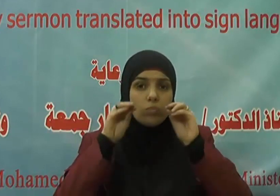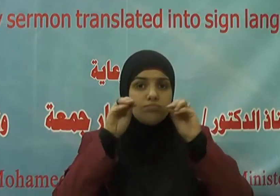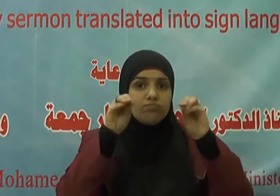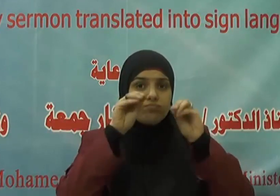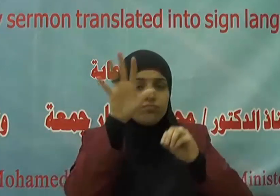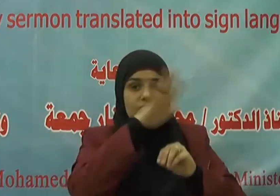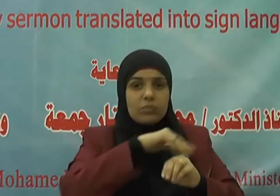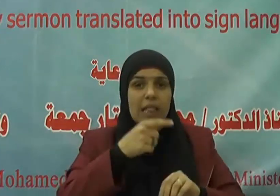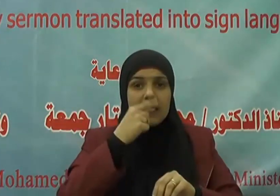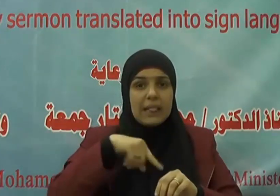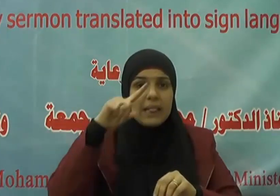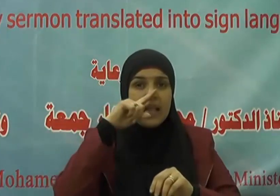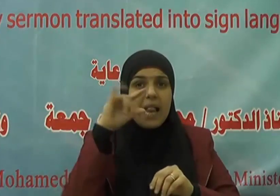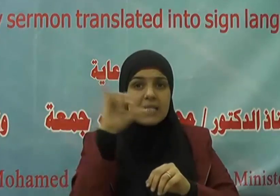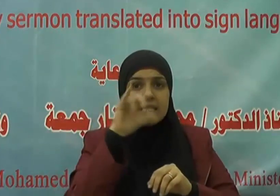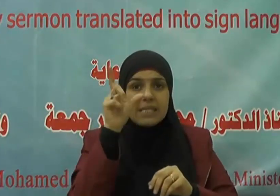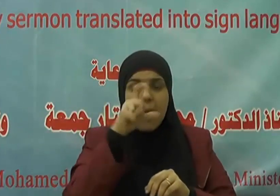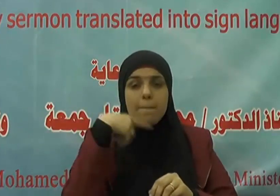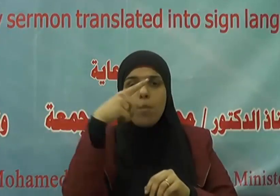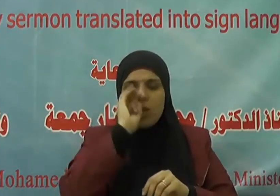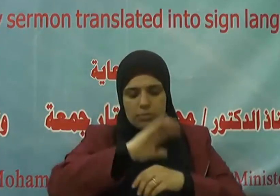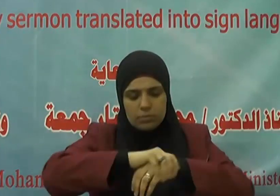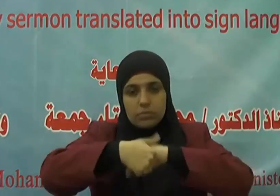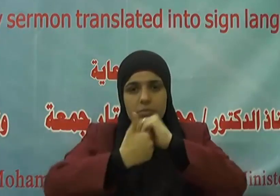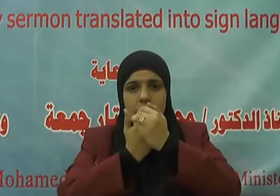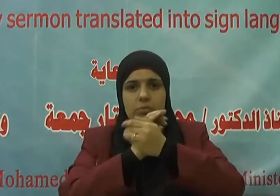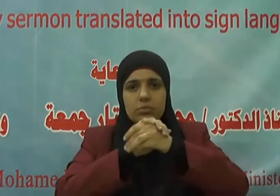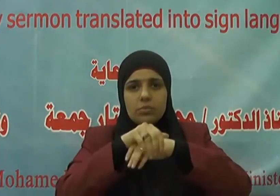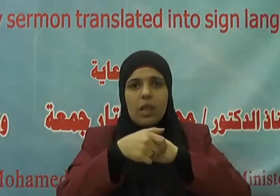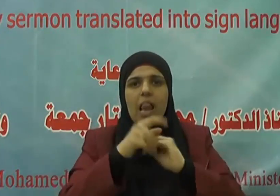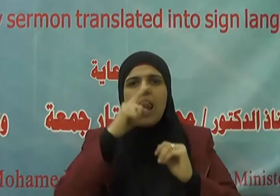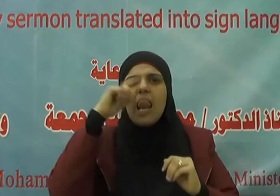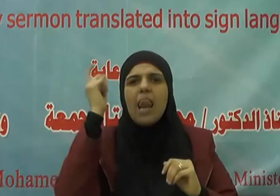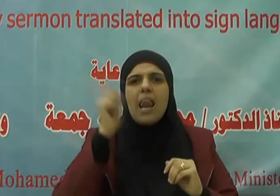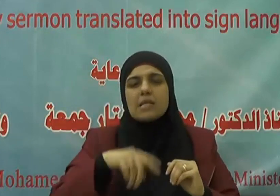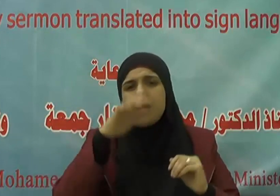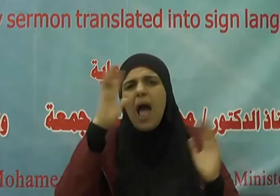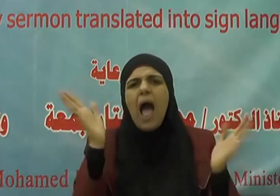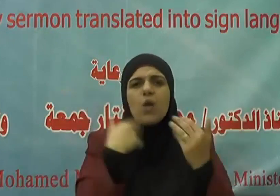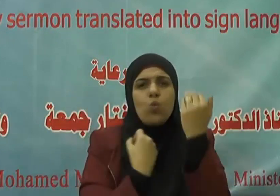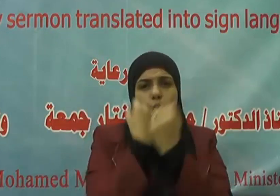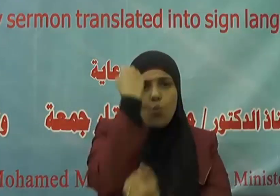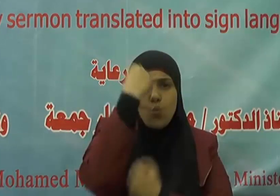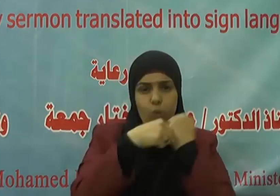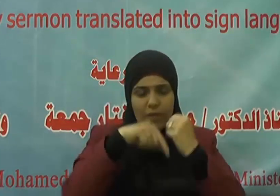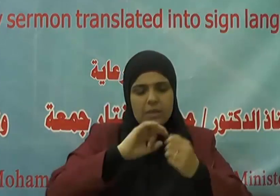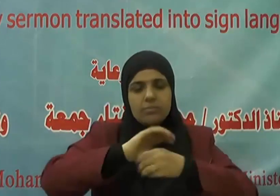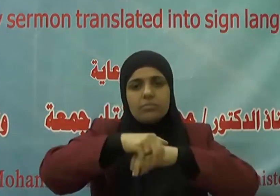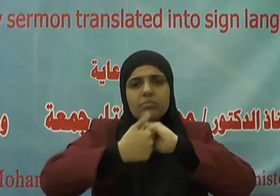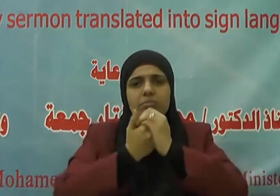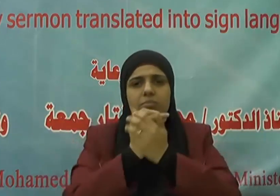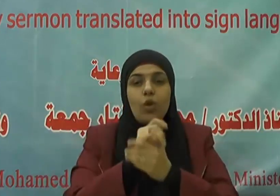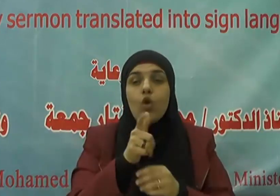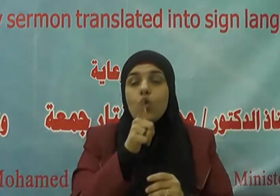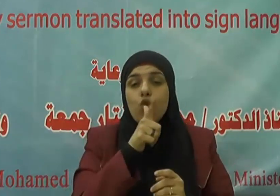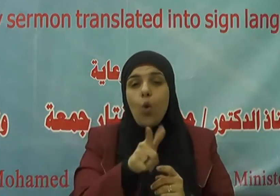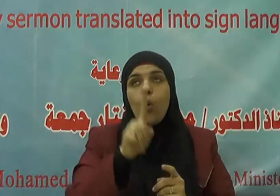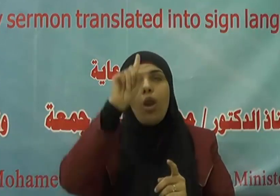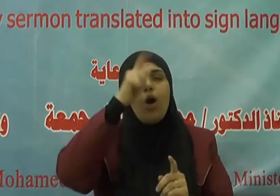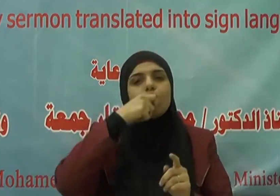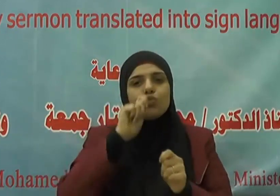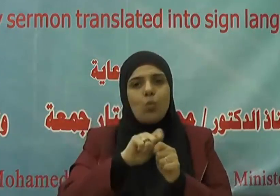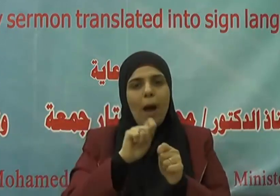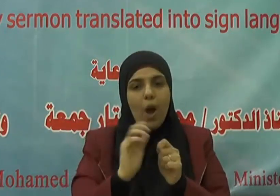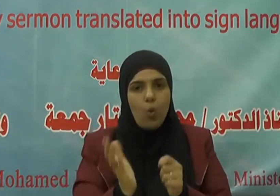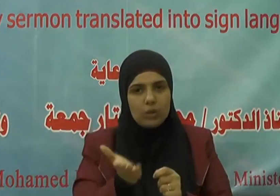بغسل اليدين عناية خاصة عند كل وضوء حيث يقول الحق